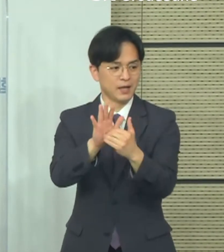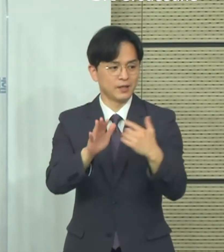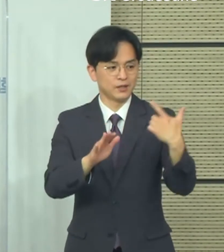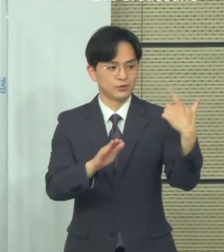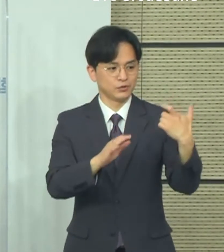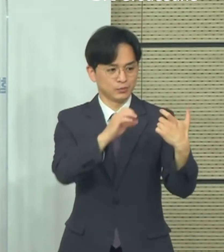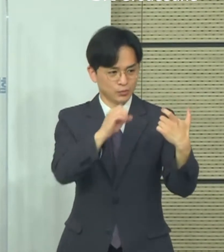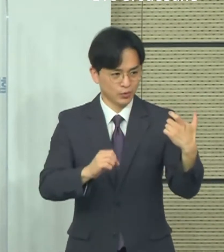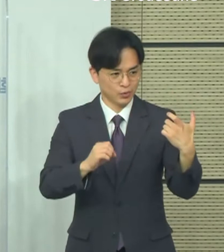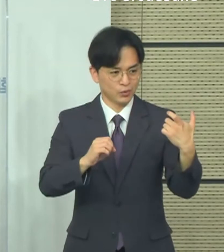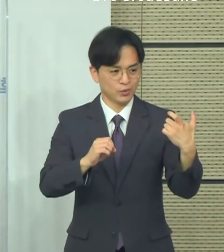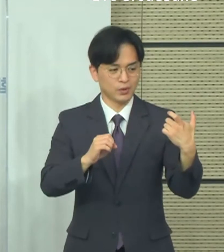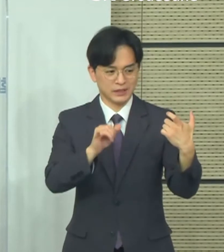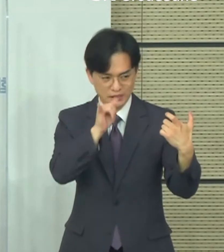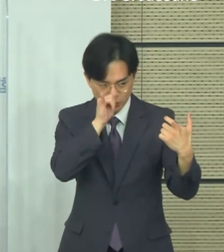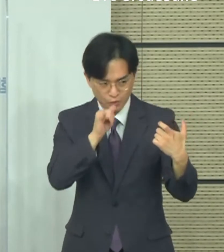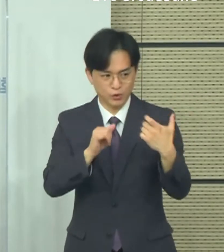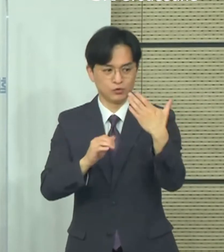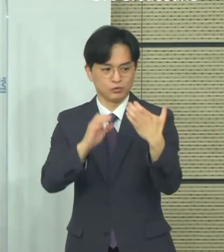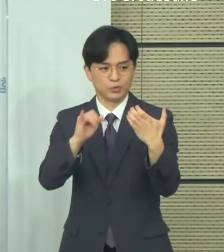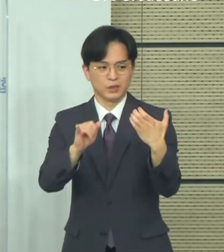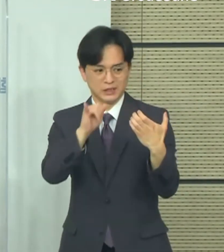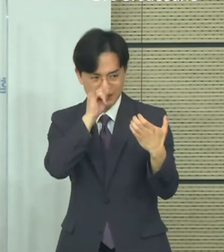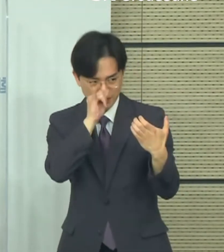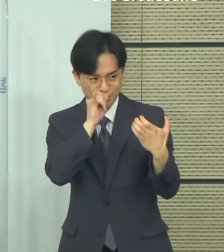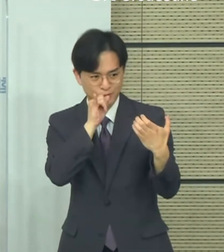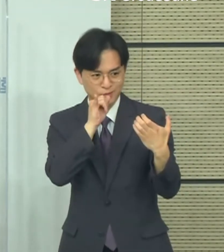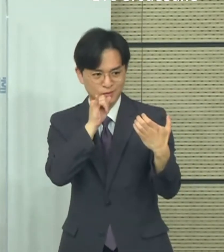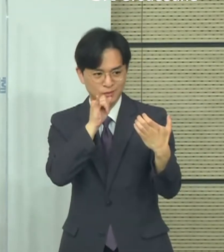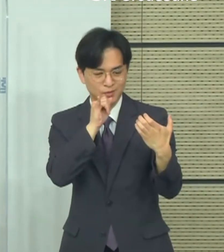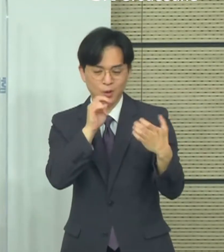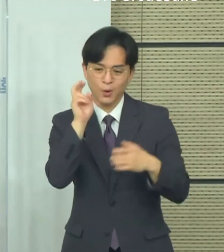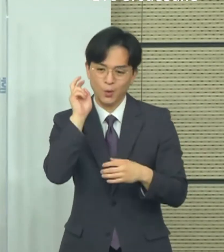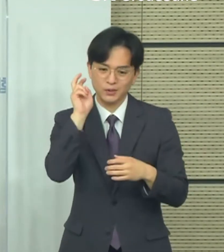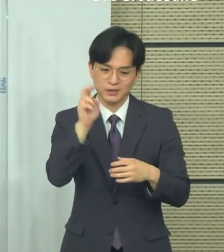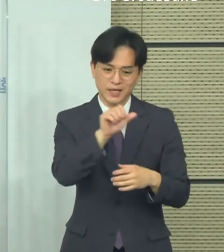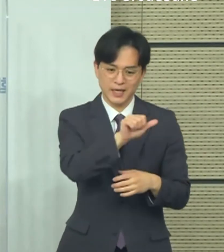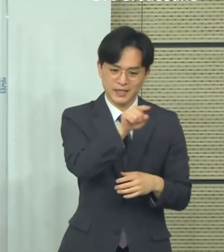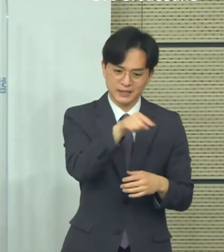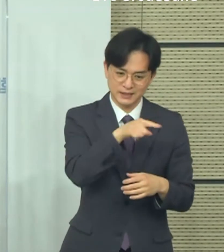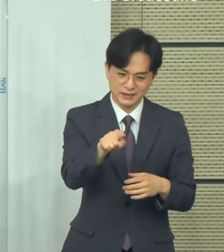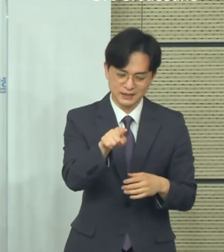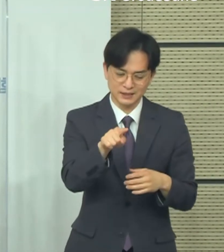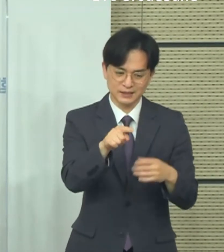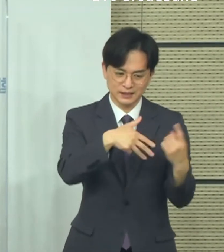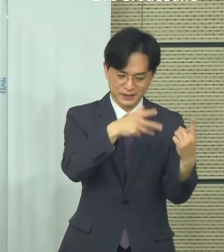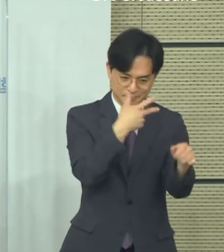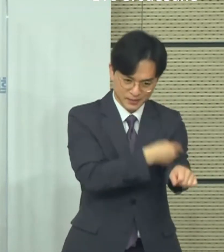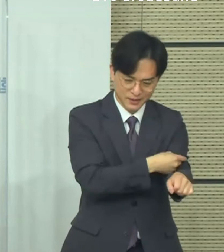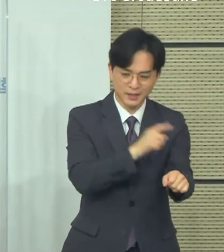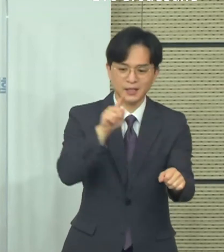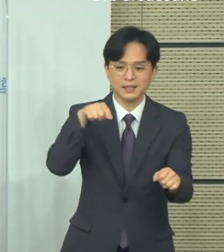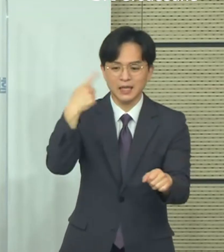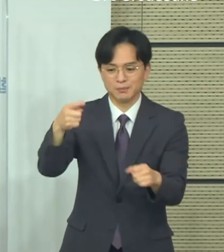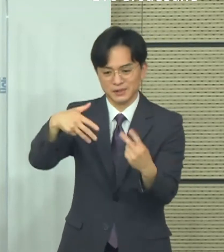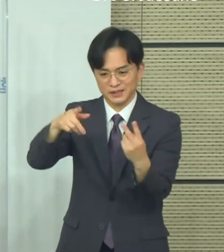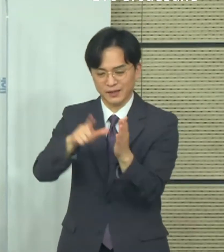늘어날 것이라는 일부의 지적에 대해서는 어떻게 보는지도 궁금합니다. 네, 뭐